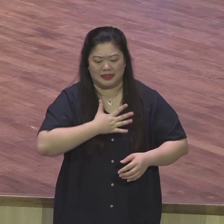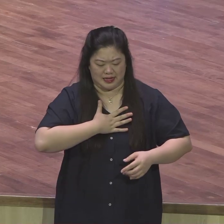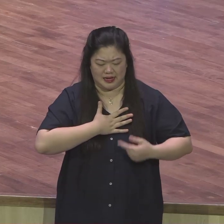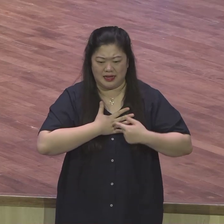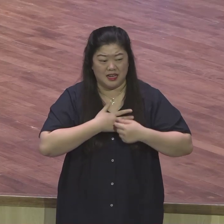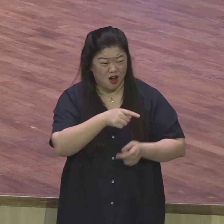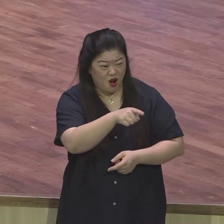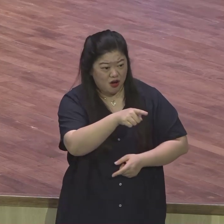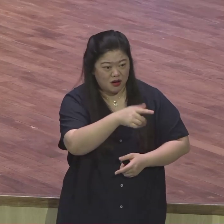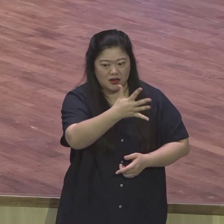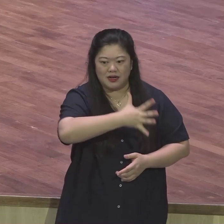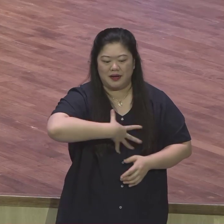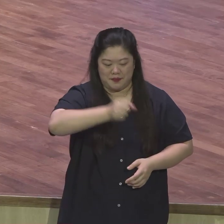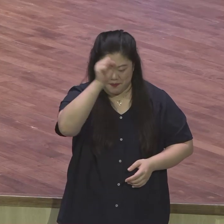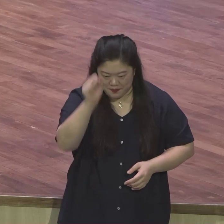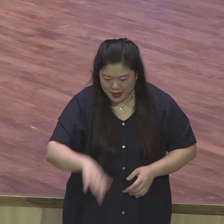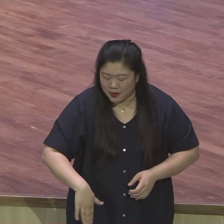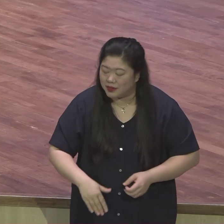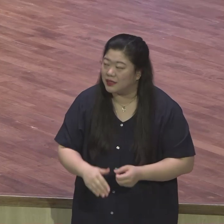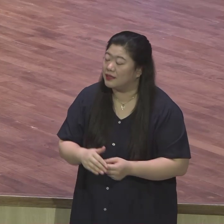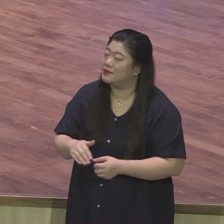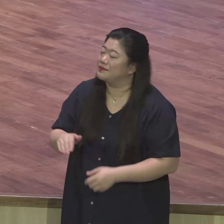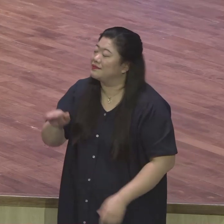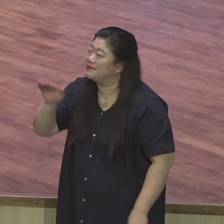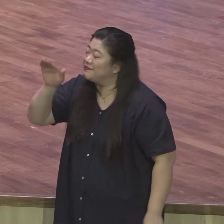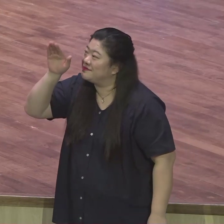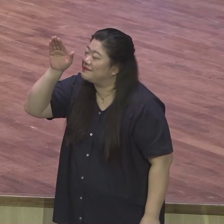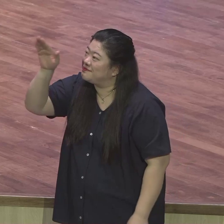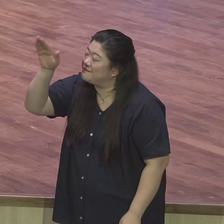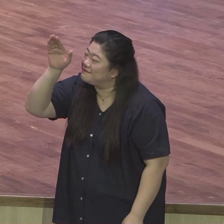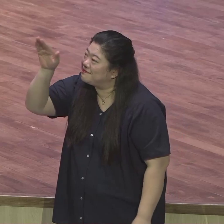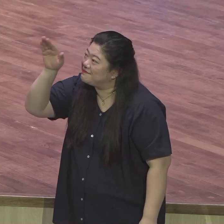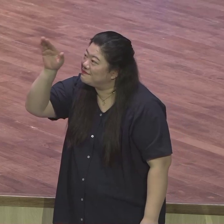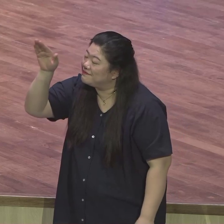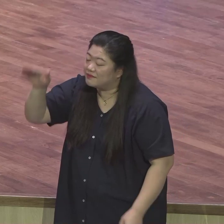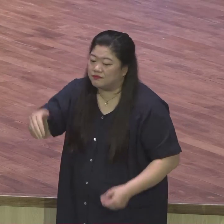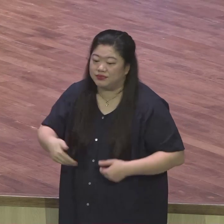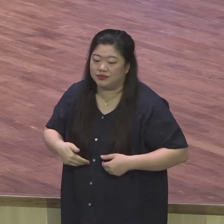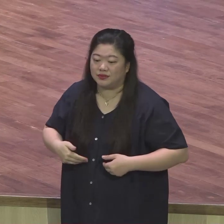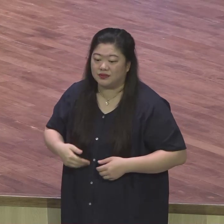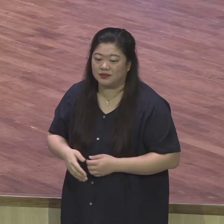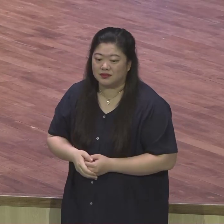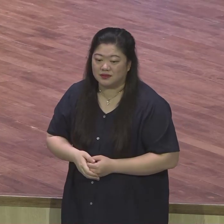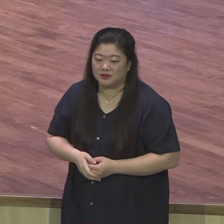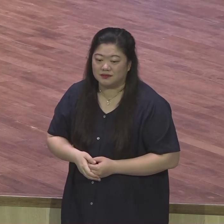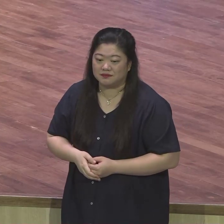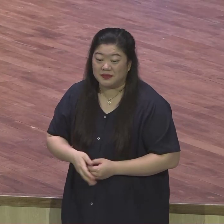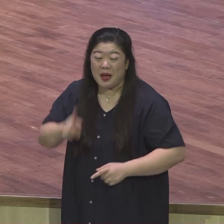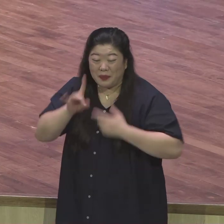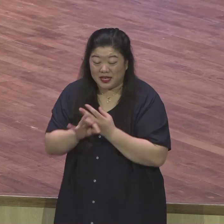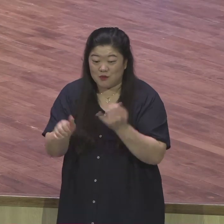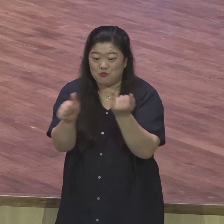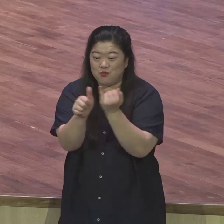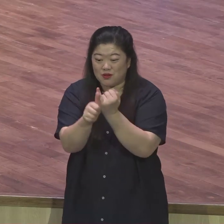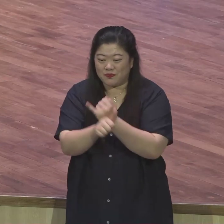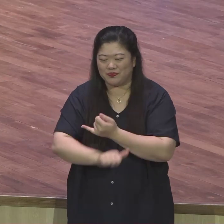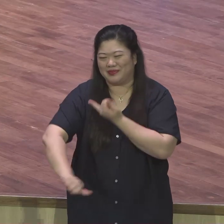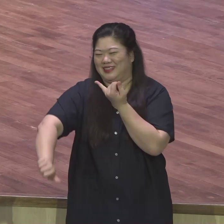당신이 부부삼 시작되는 거예요. 하나님께서 나에게 이리 하나님께서 하는